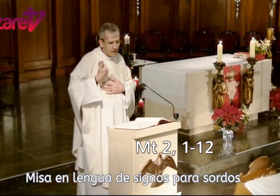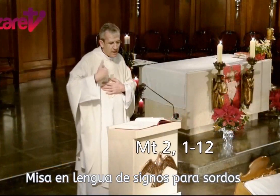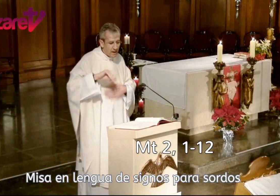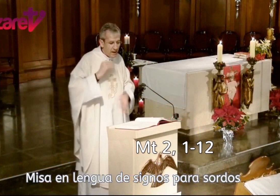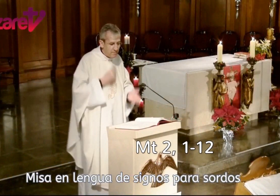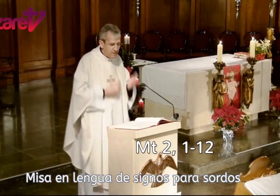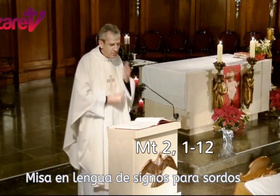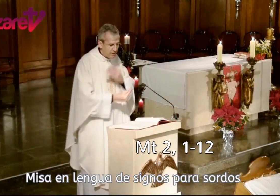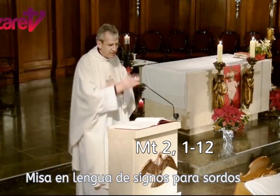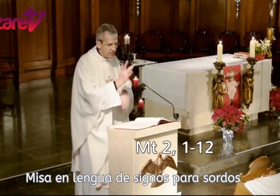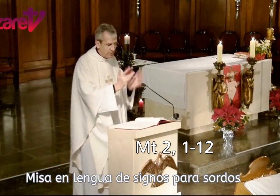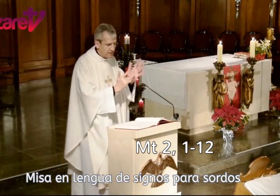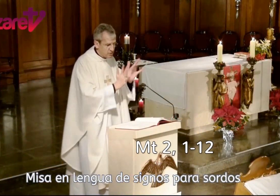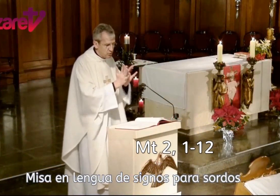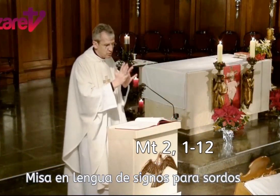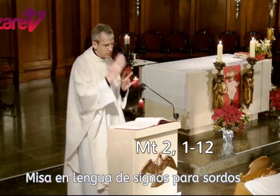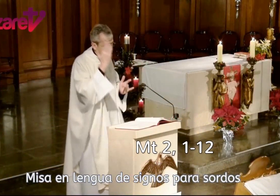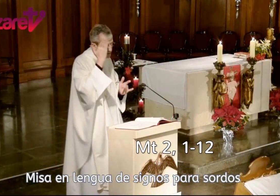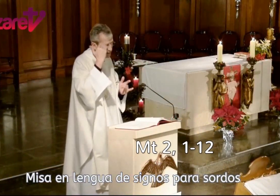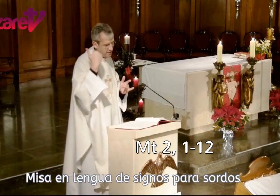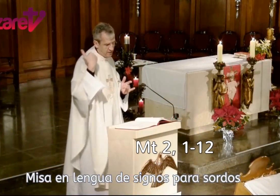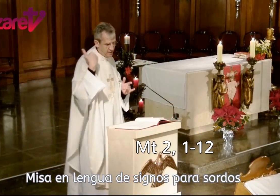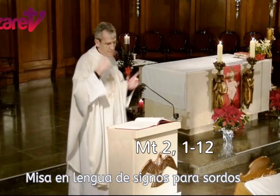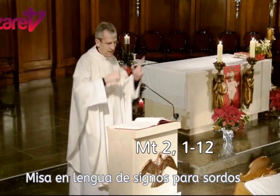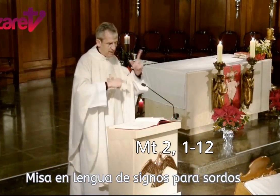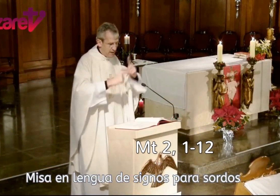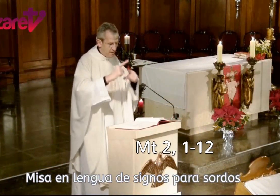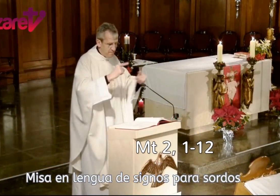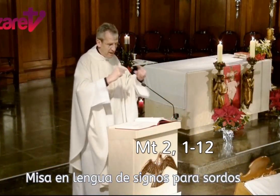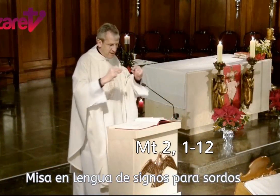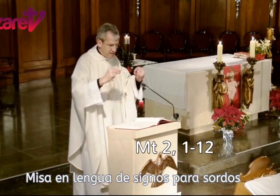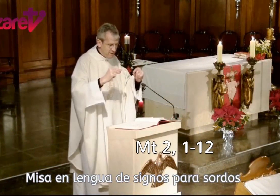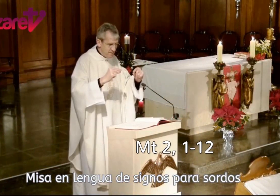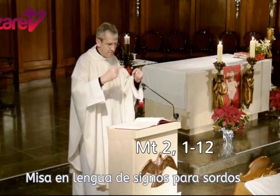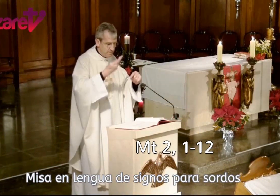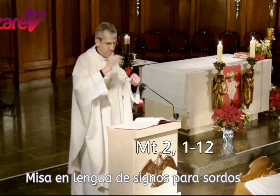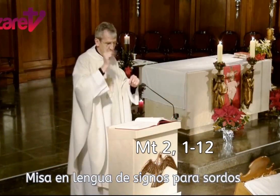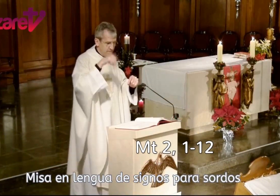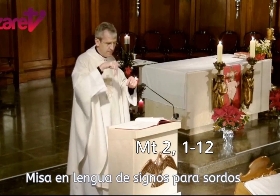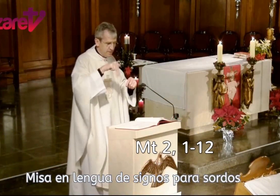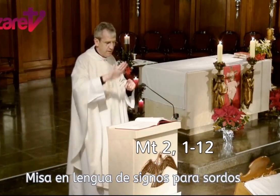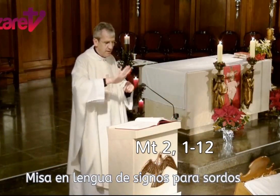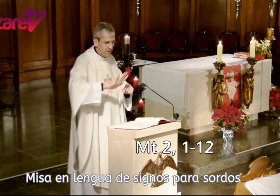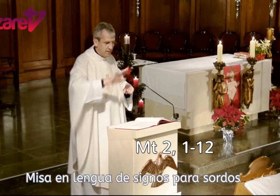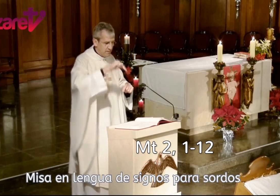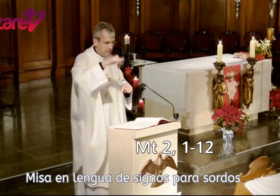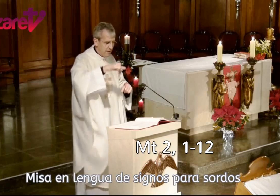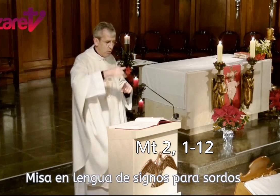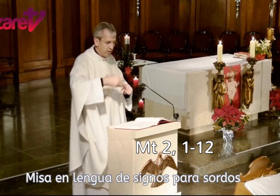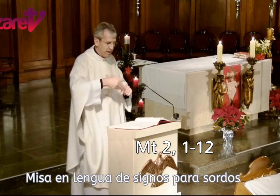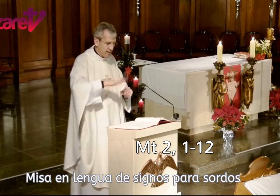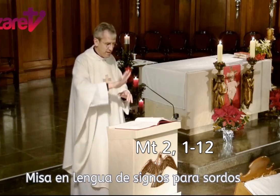Habiendo nacido Jesús en Belén, de Judea,